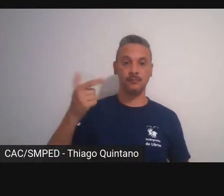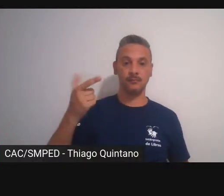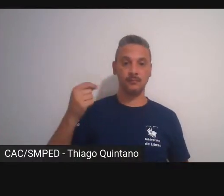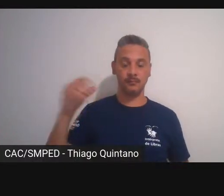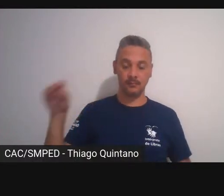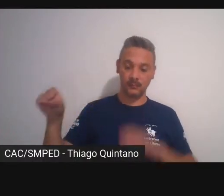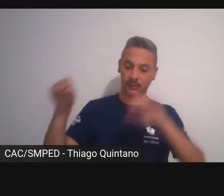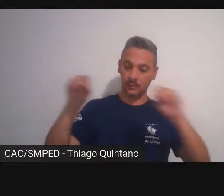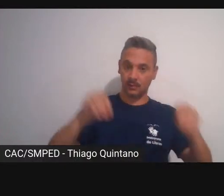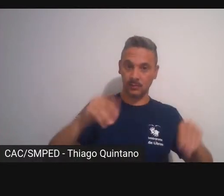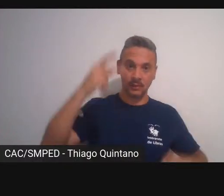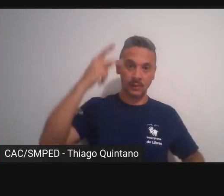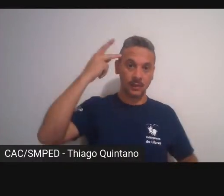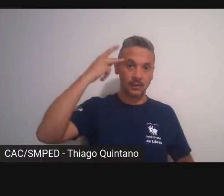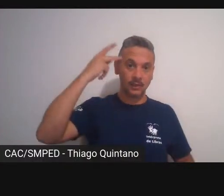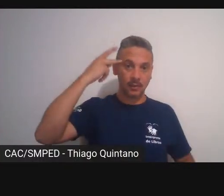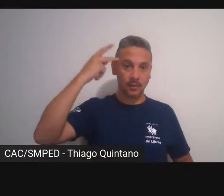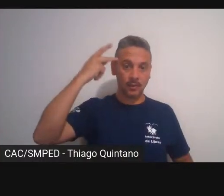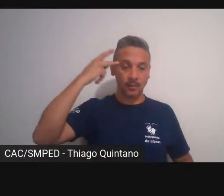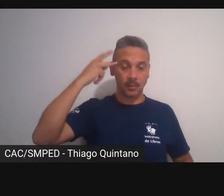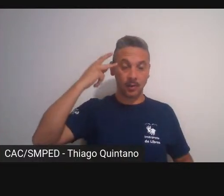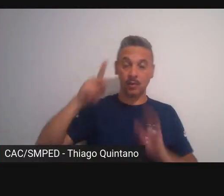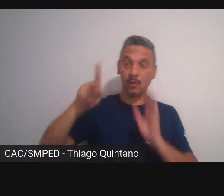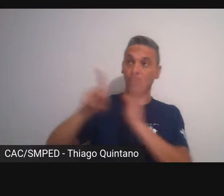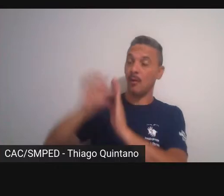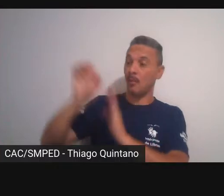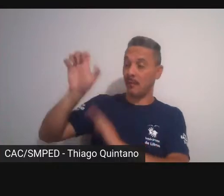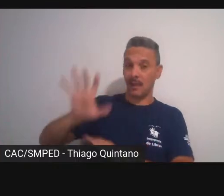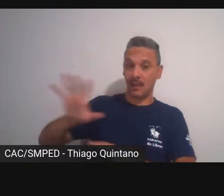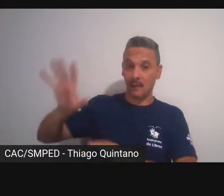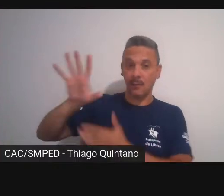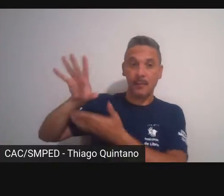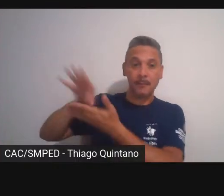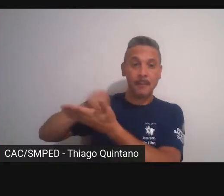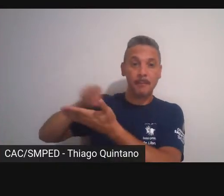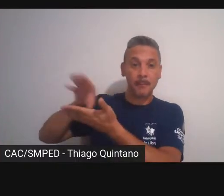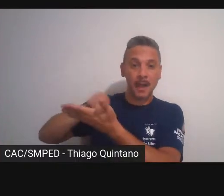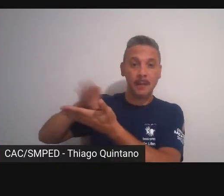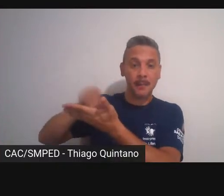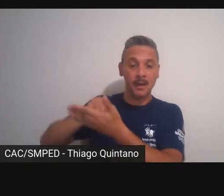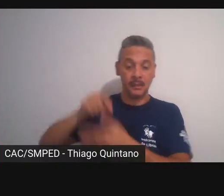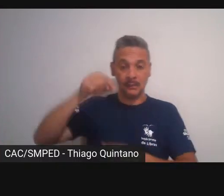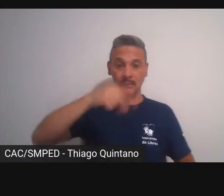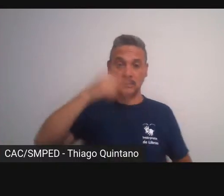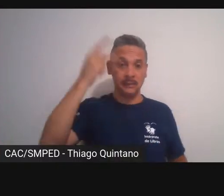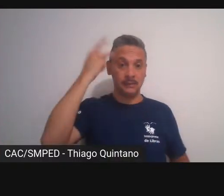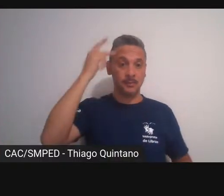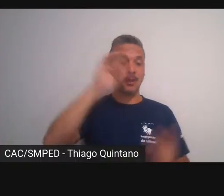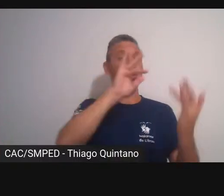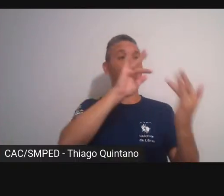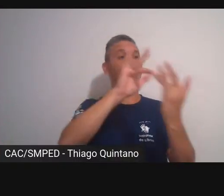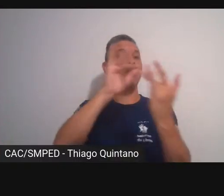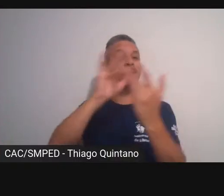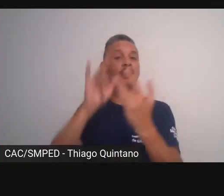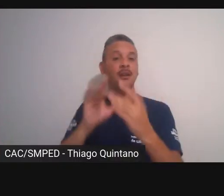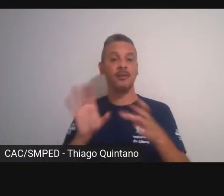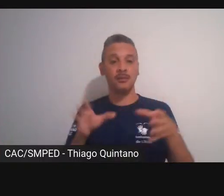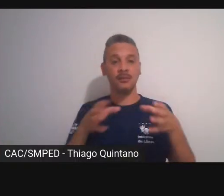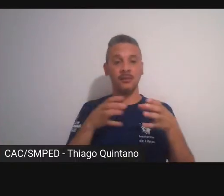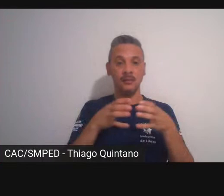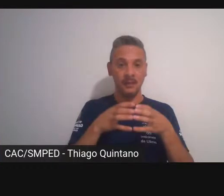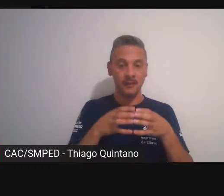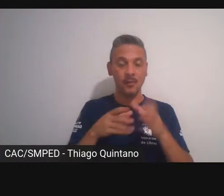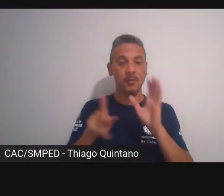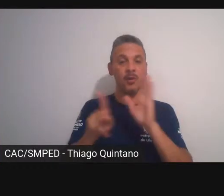muito grande pelos dadaístas europeus e logo chegando em São Paulo teve contato com os modernos com a turma do Mário de